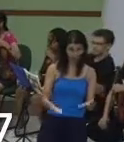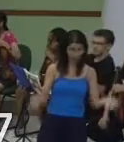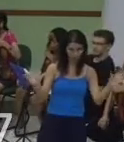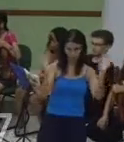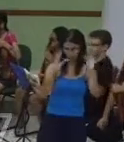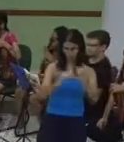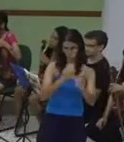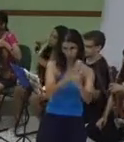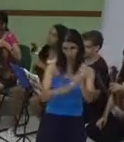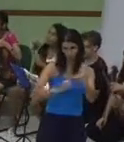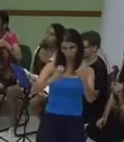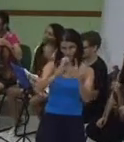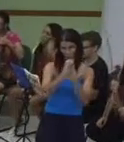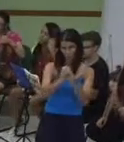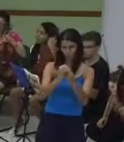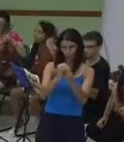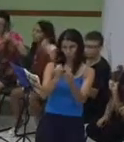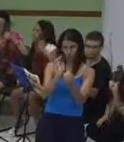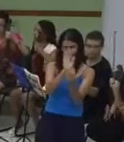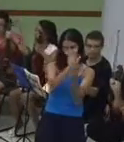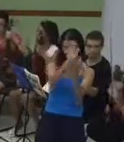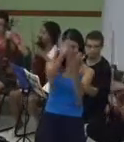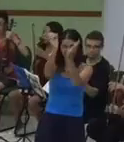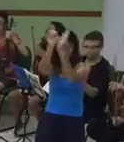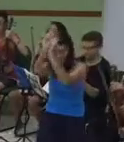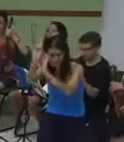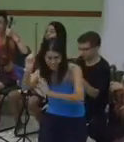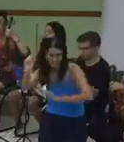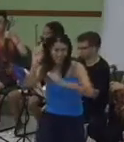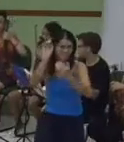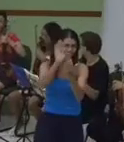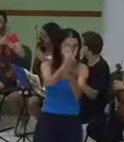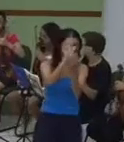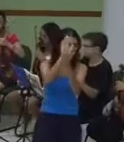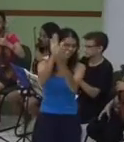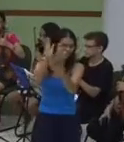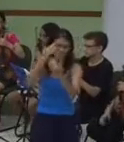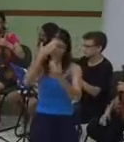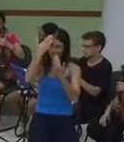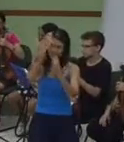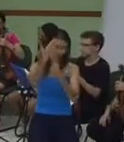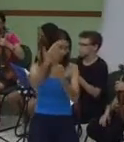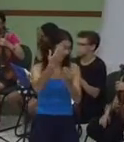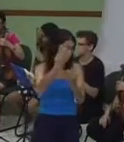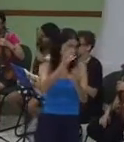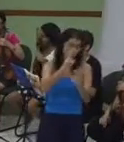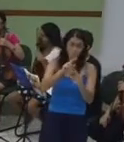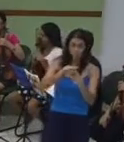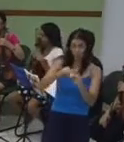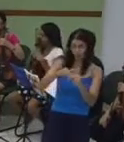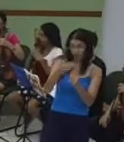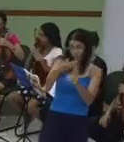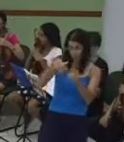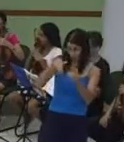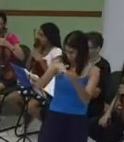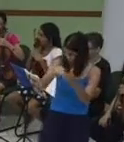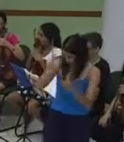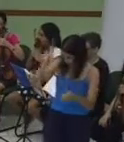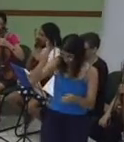culto de louvor e adoração e gratidão ao nosso Deus Por tudo que Ele tem feito em nossas vidas Na